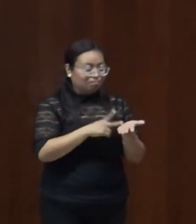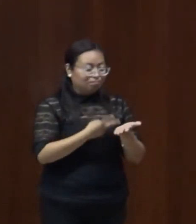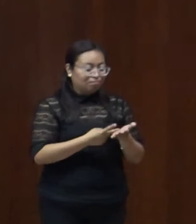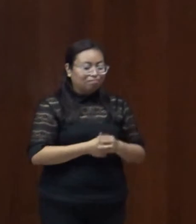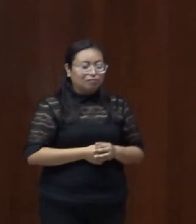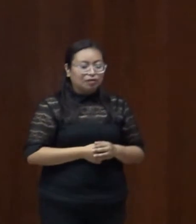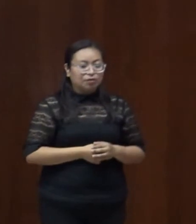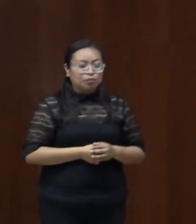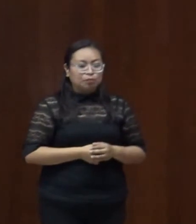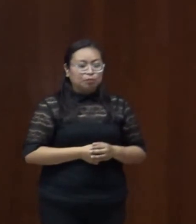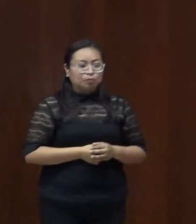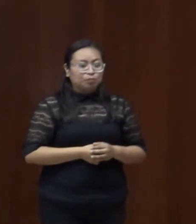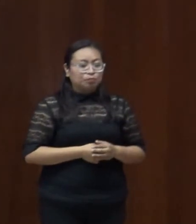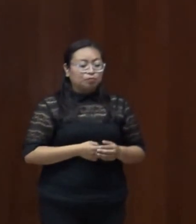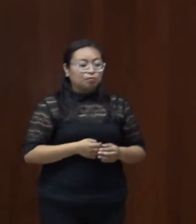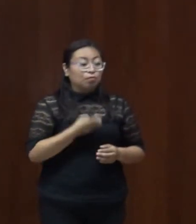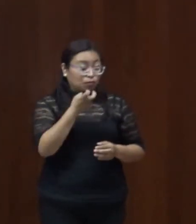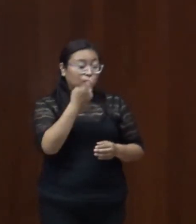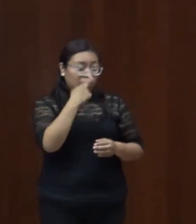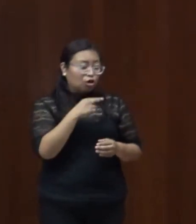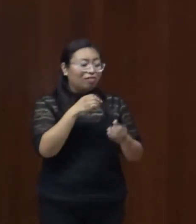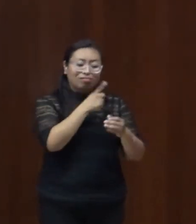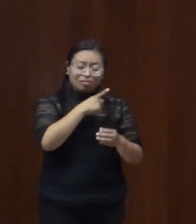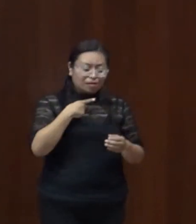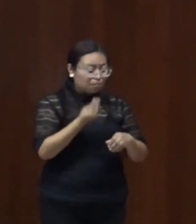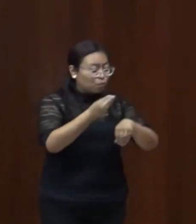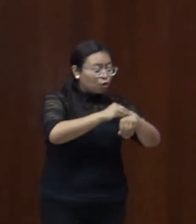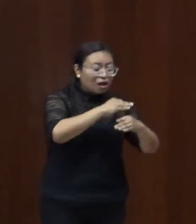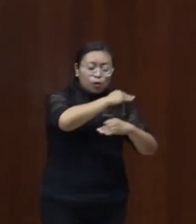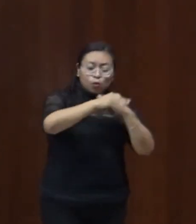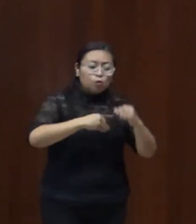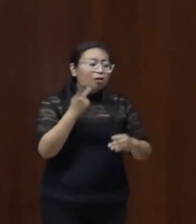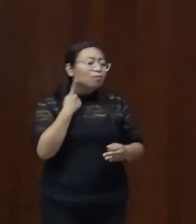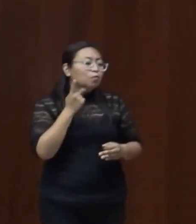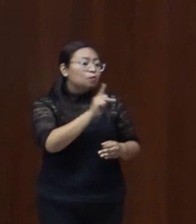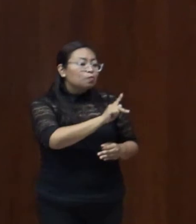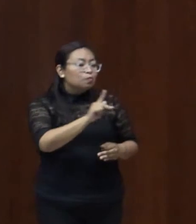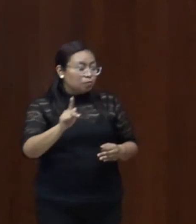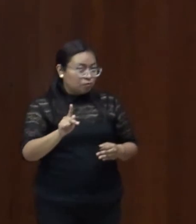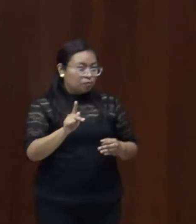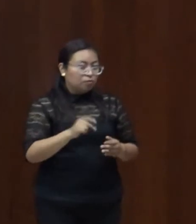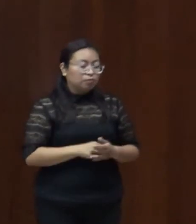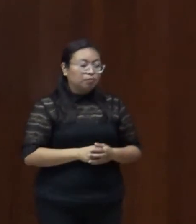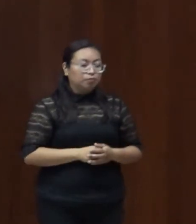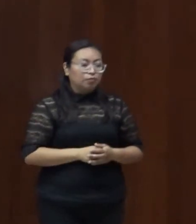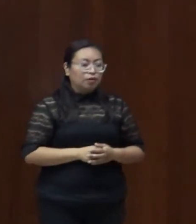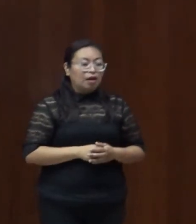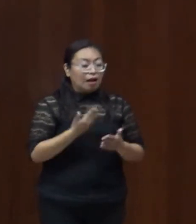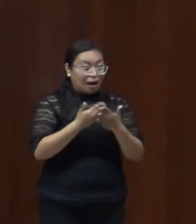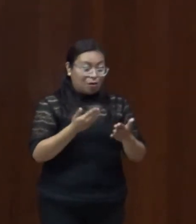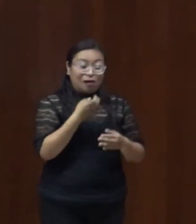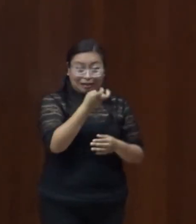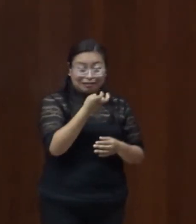y que esto esté presente en todas sus políticas. Otra de las observaciones y que es importante traerla aquí